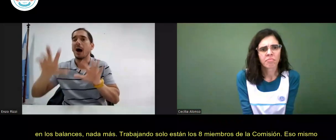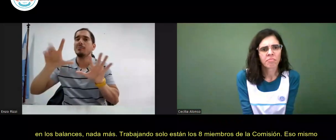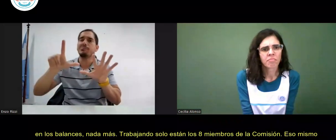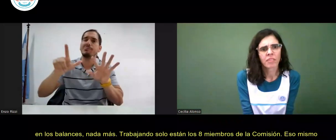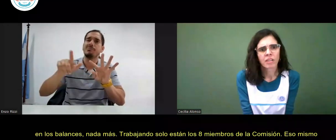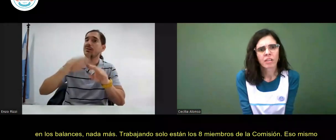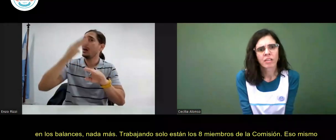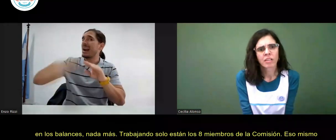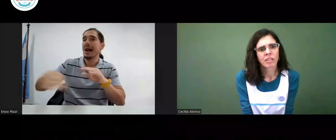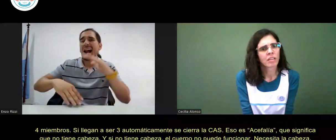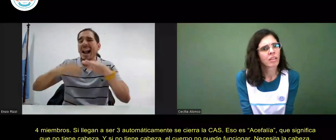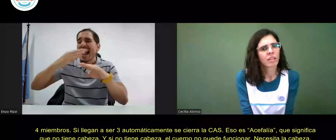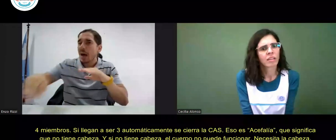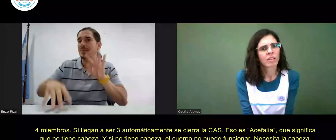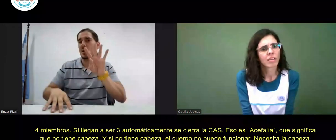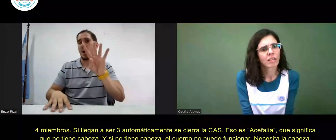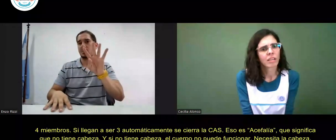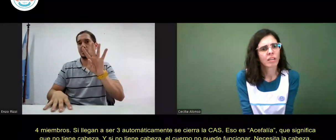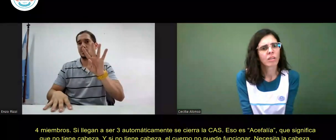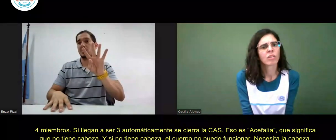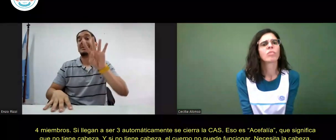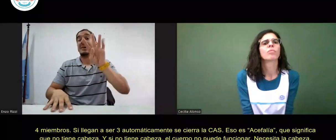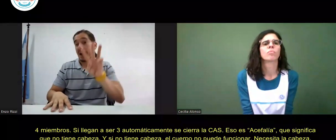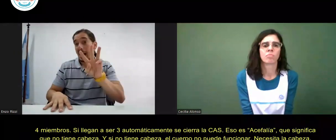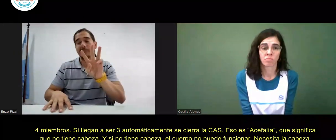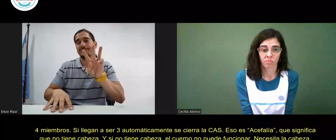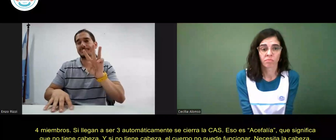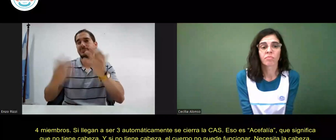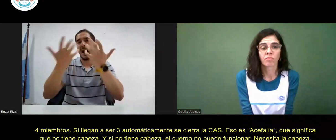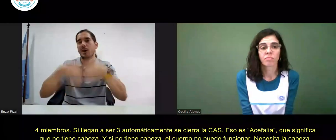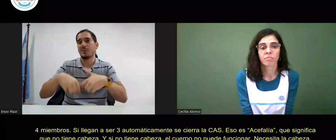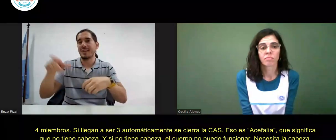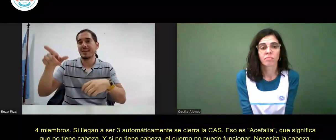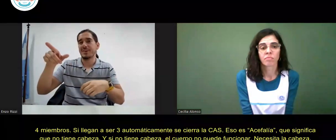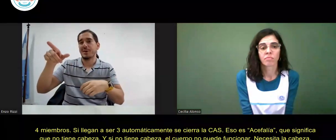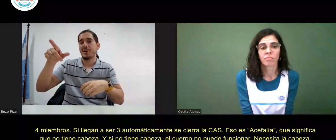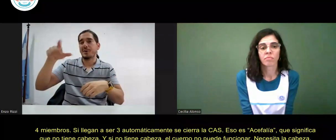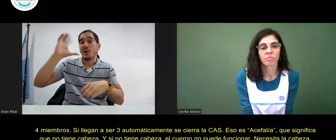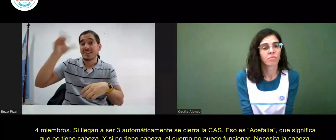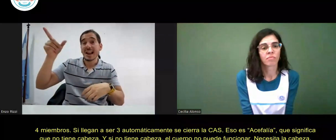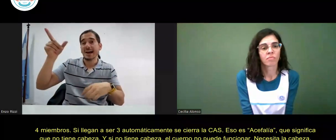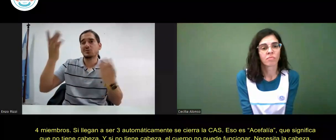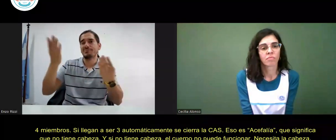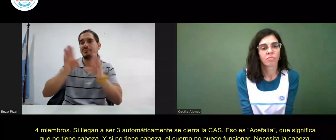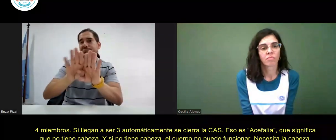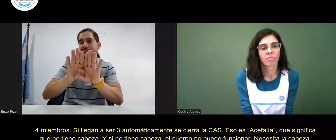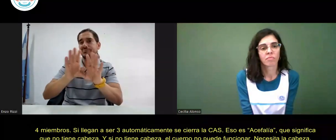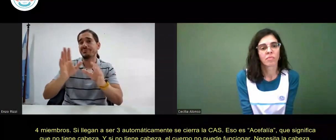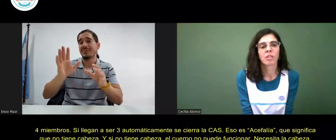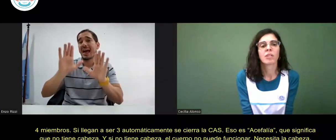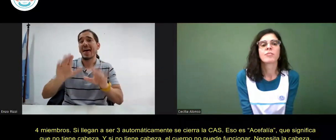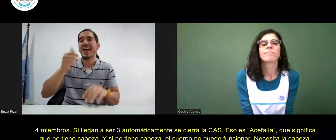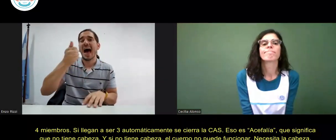Si algunos renuncian, el límite para continuar son cuatro miembros. Si llegan a ser tres,